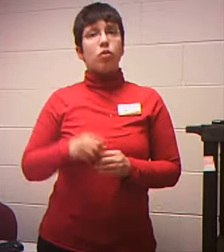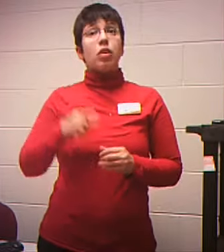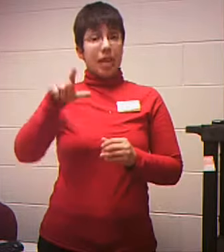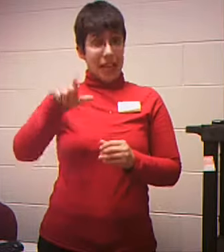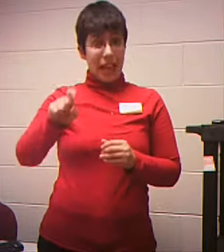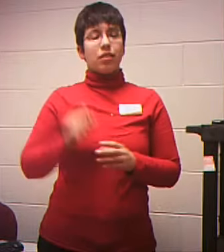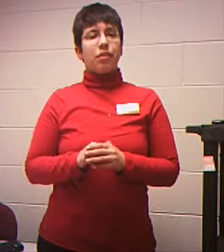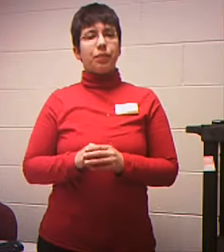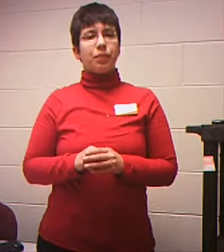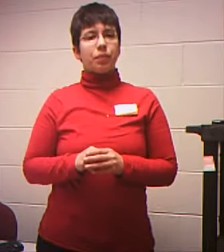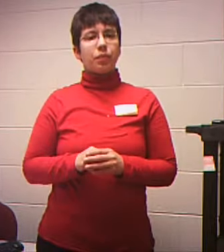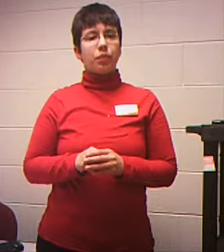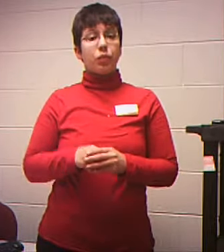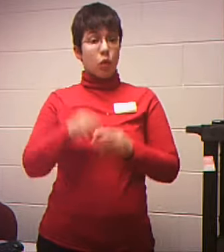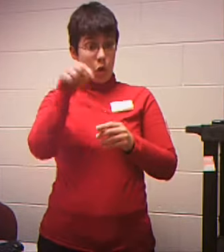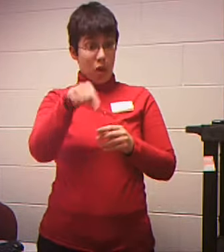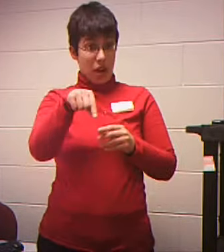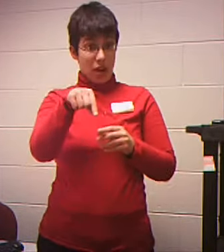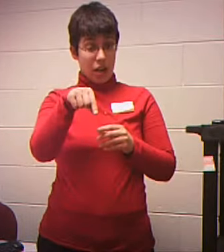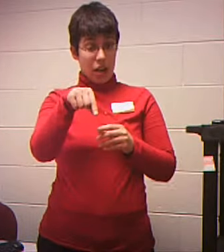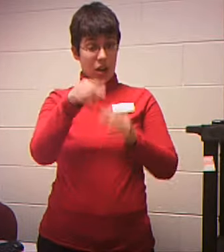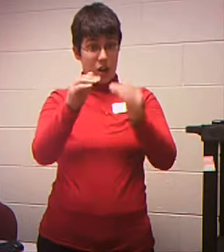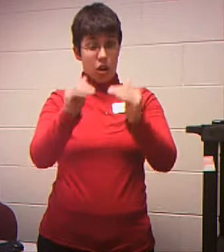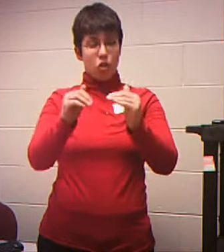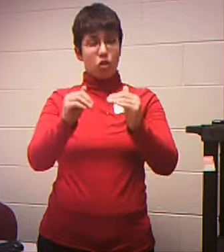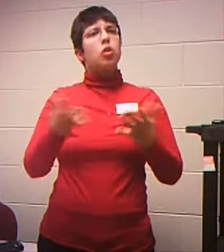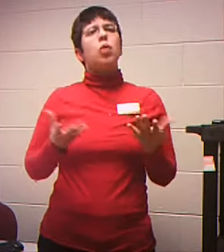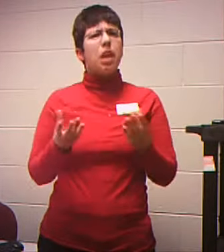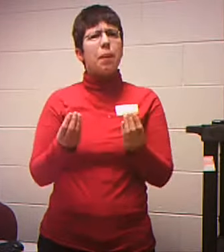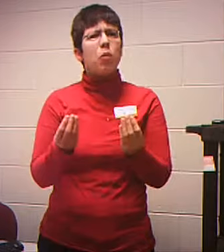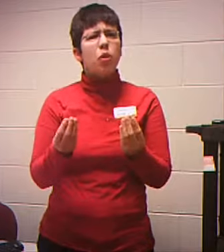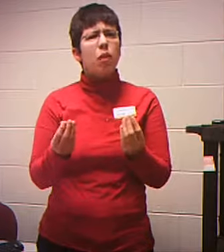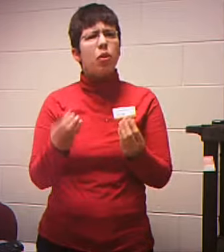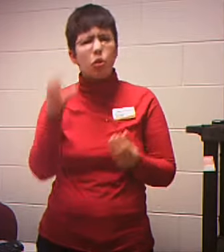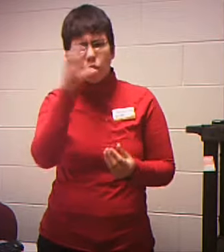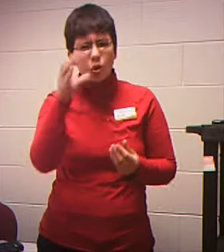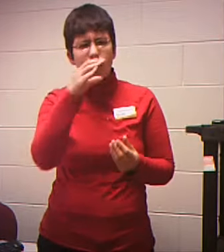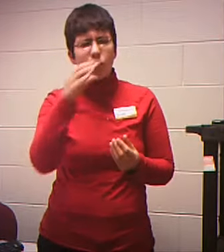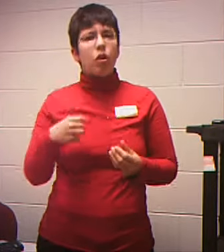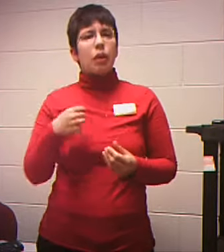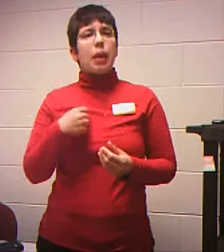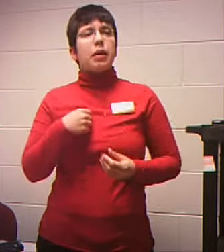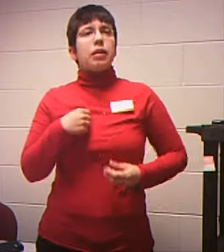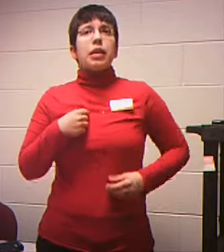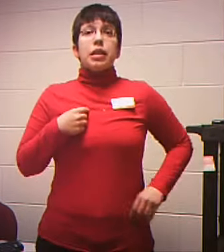Right here You're going to put down What type of property You're looking for In this case I'm pretending like I'm going to buy a property